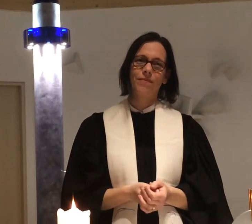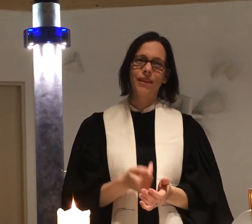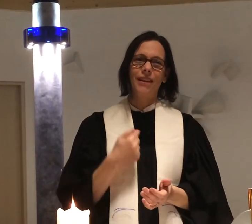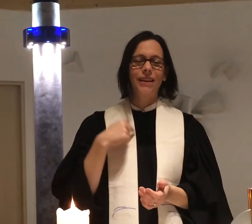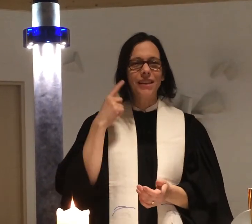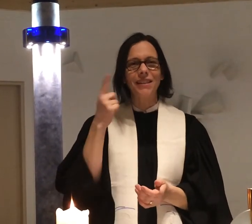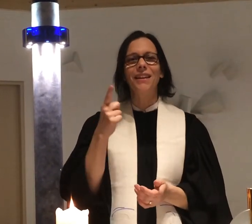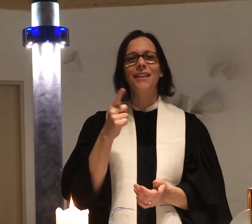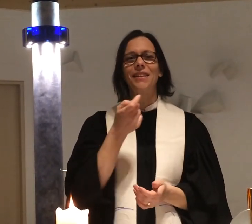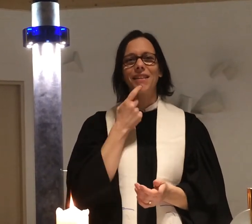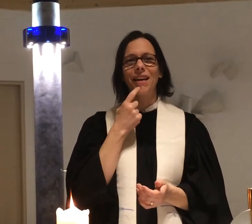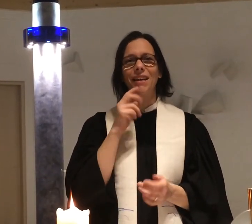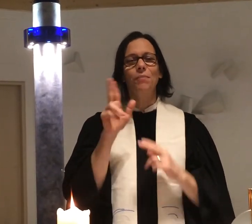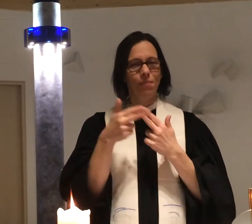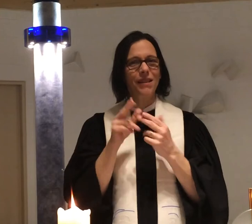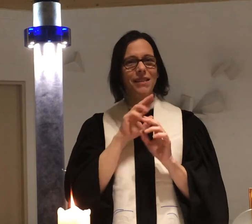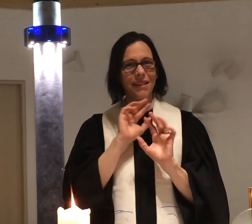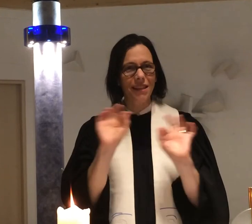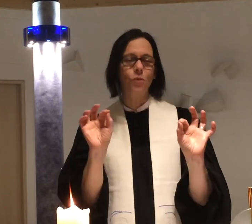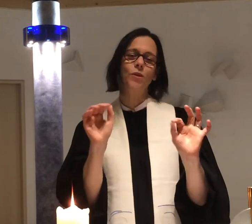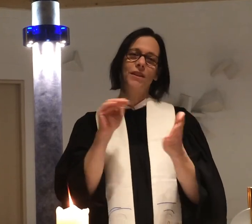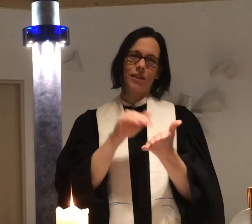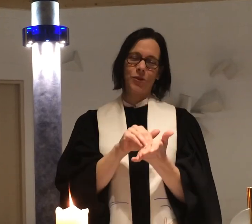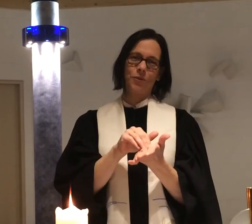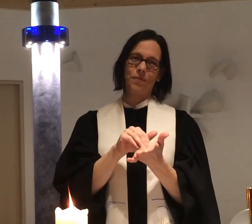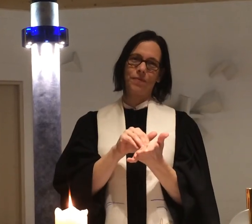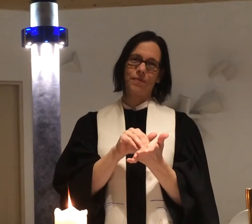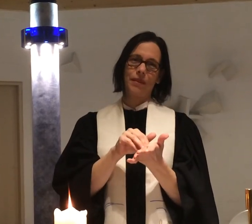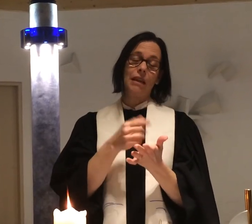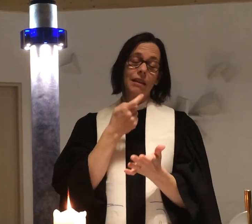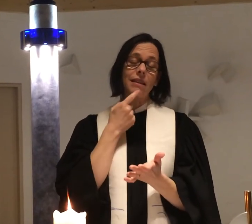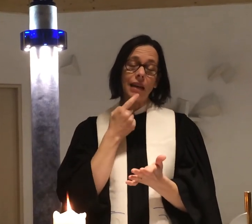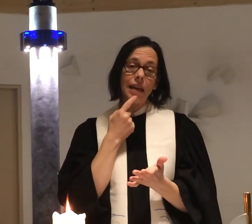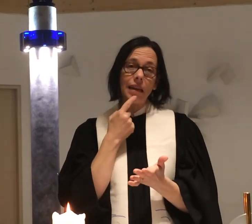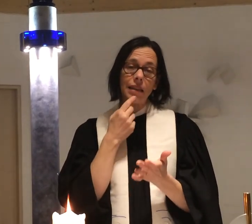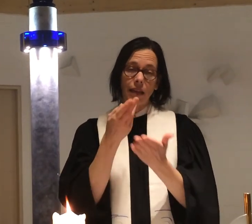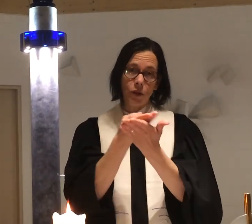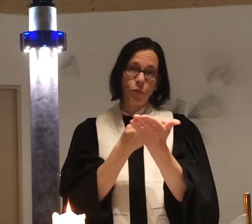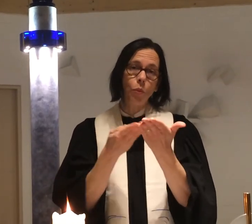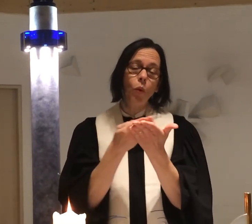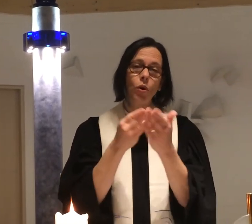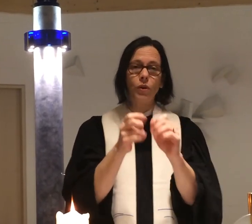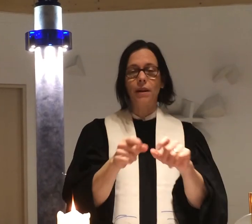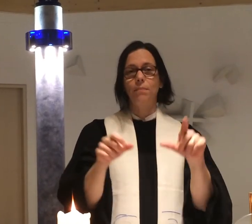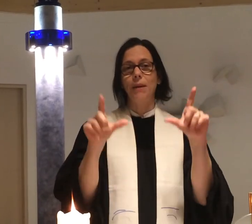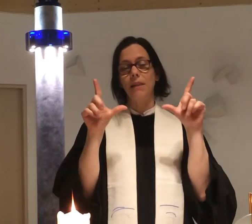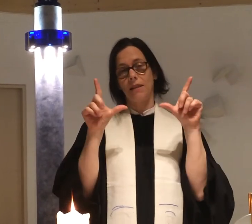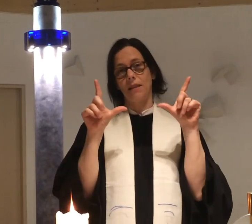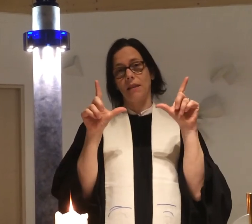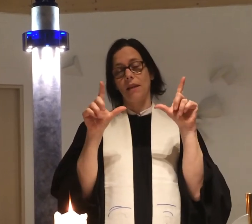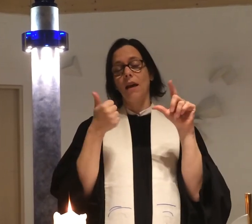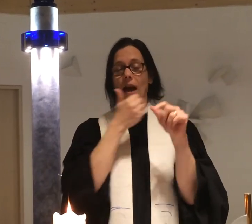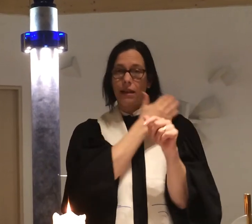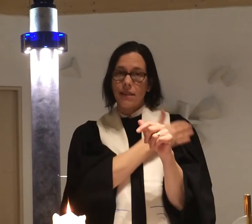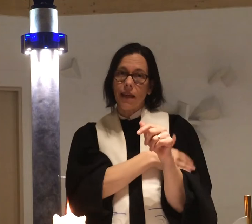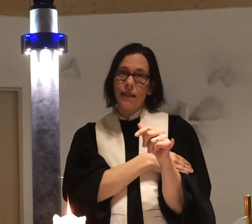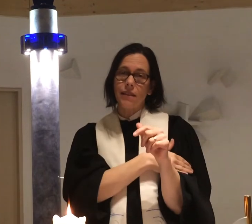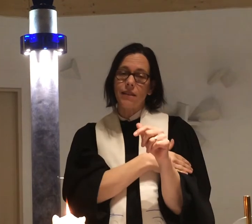Ich denke, das Ei passt sehr gut dazu. Das Ei ist ein Symbol oder ein Bild einerseits